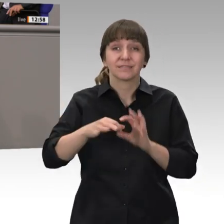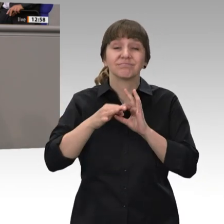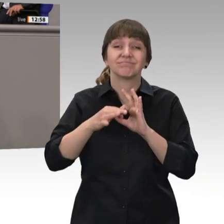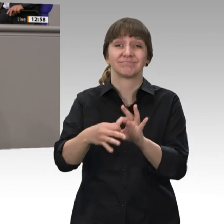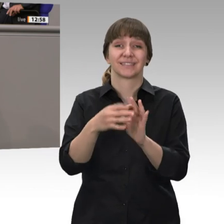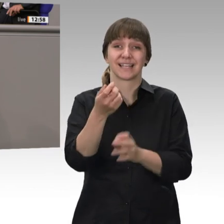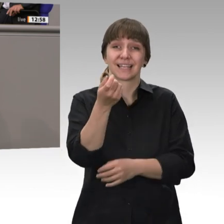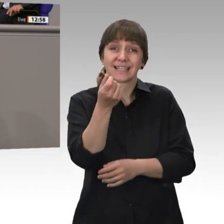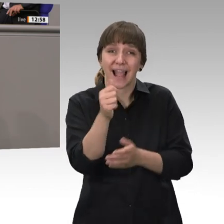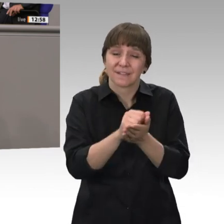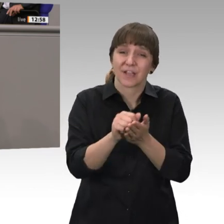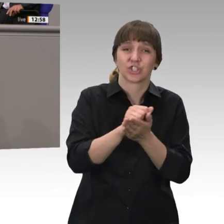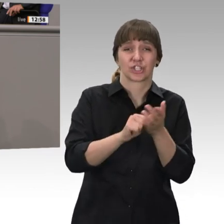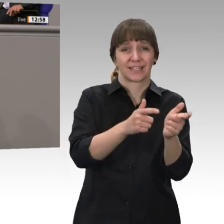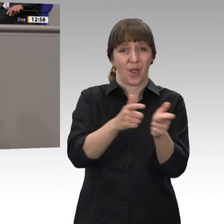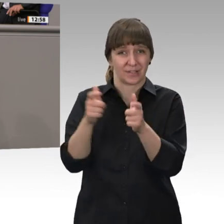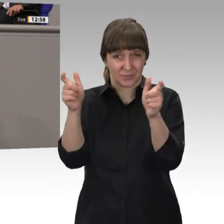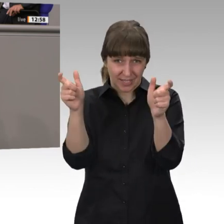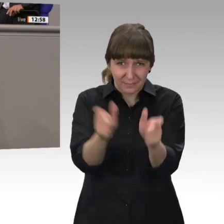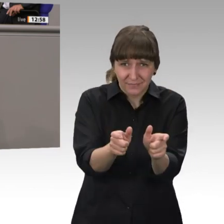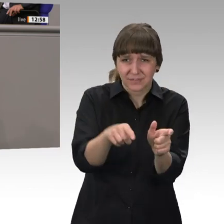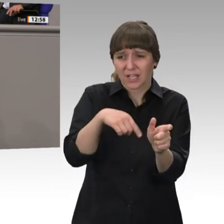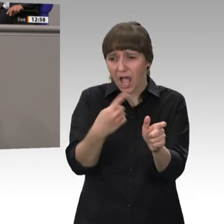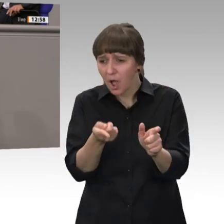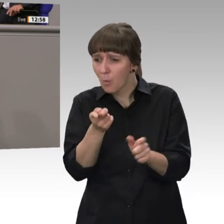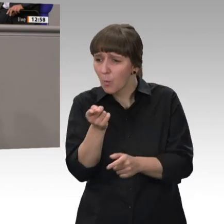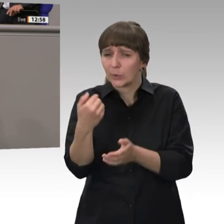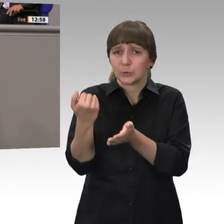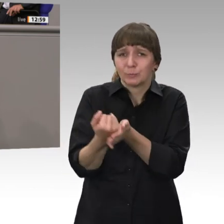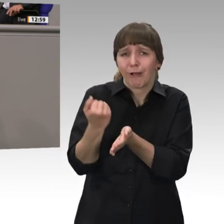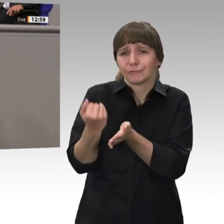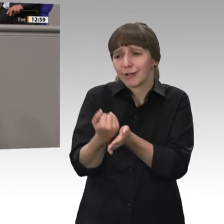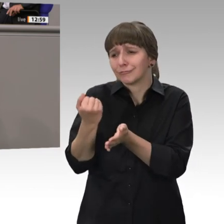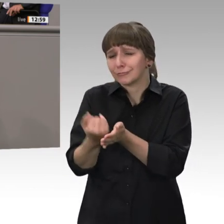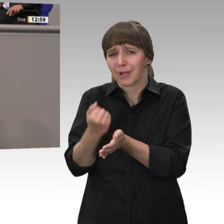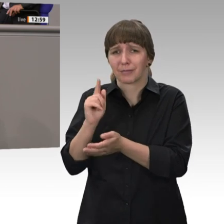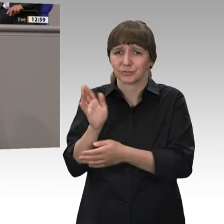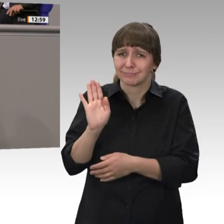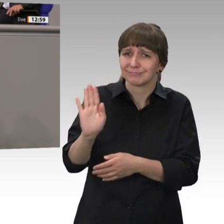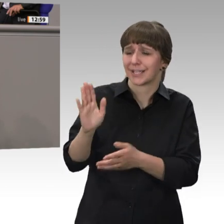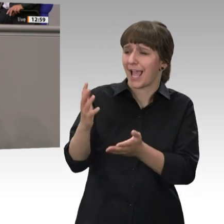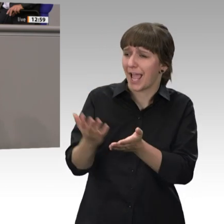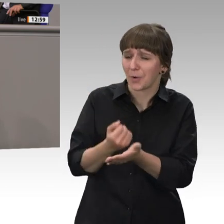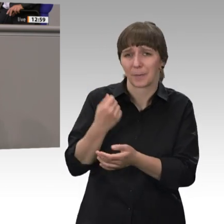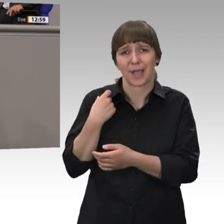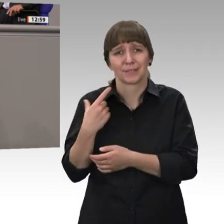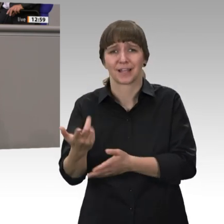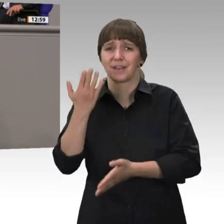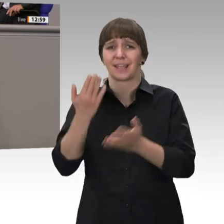zu bekämpfen, auf Kleinsparer zugehen, um dann Einkommen aus Kapital in Höhe von vielleicht nur ein paar Euro zu